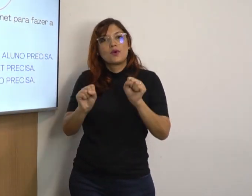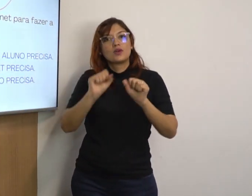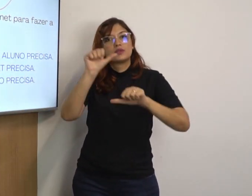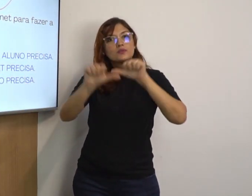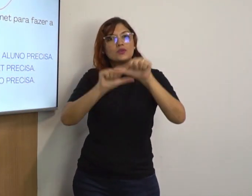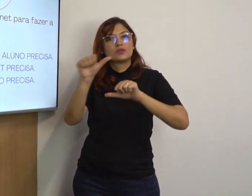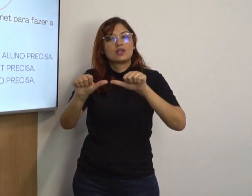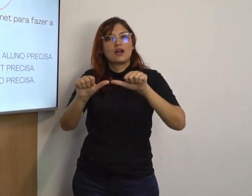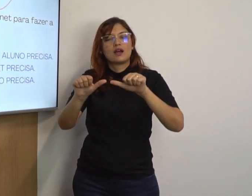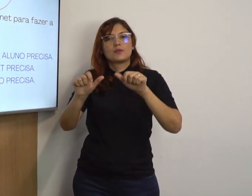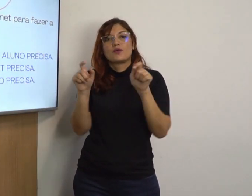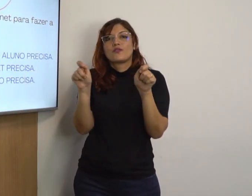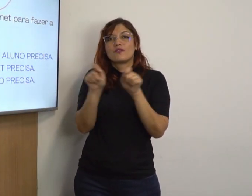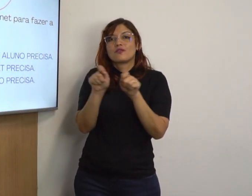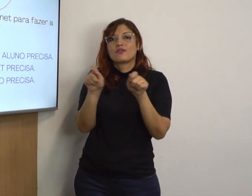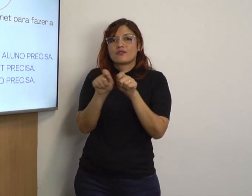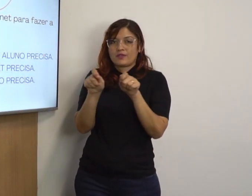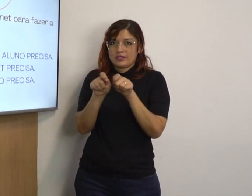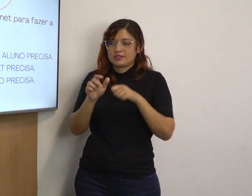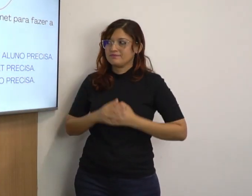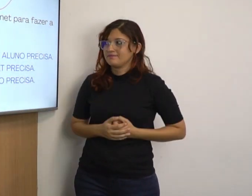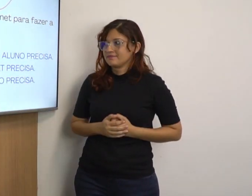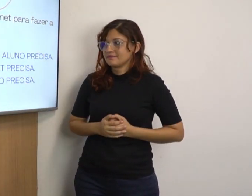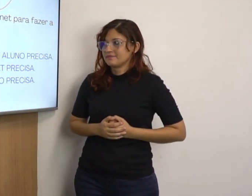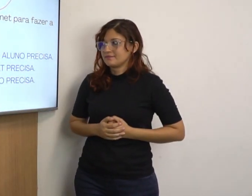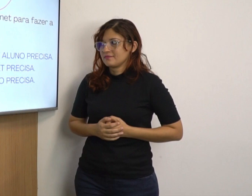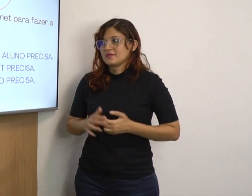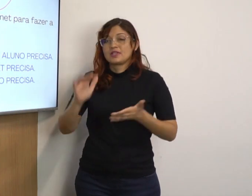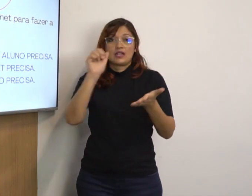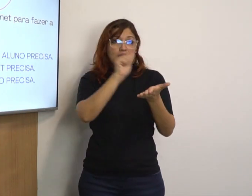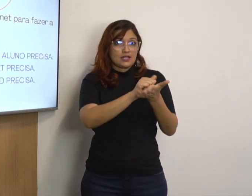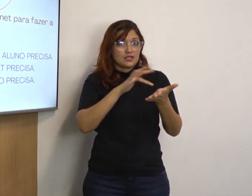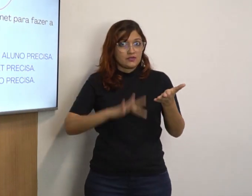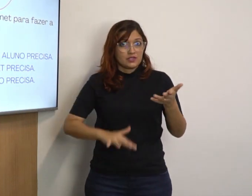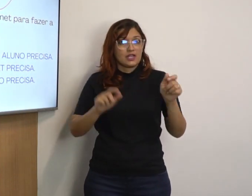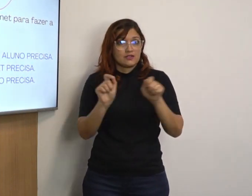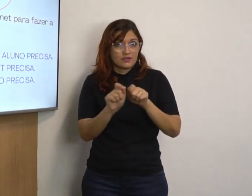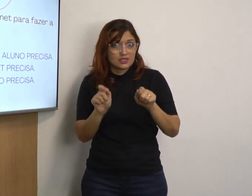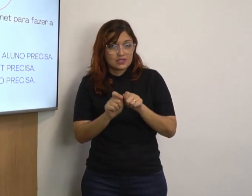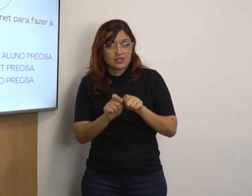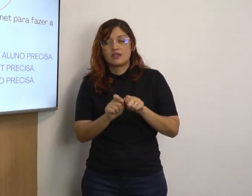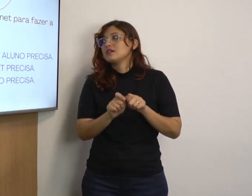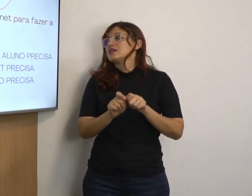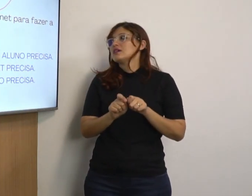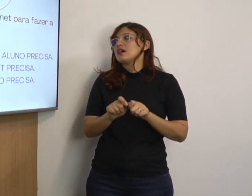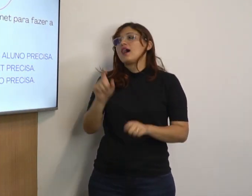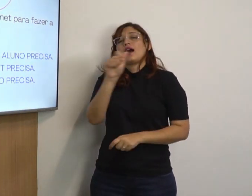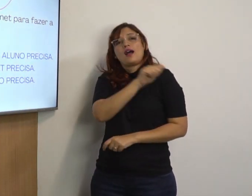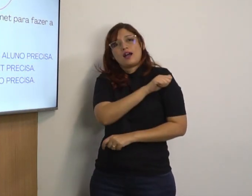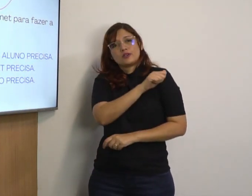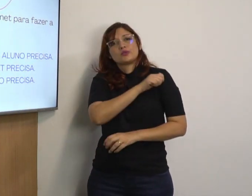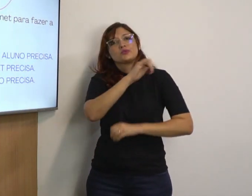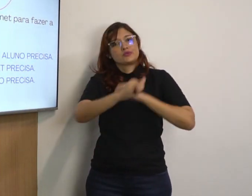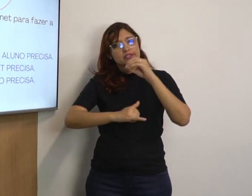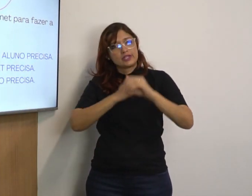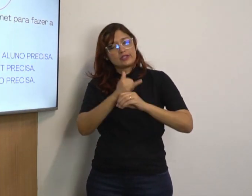em vez de usar o verbo responder, usar o verbo fazer. Atividade fazer, aluno,